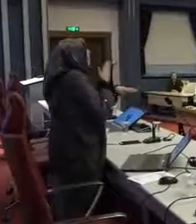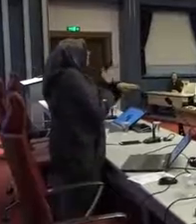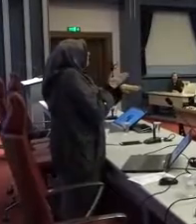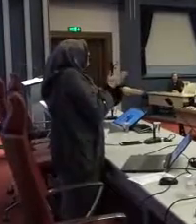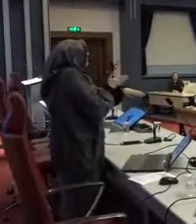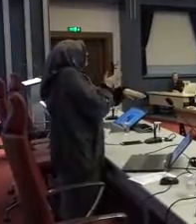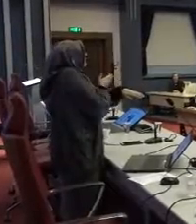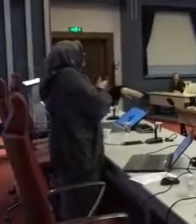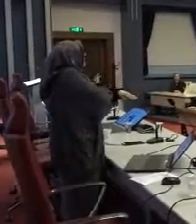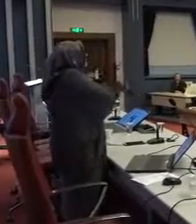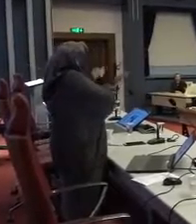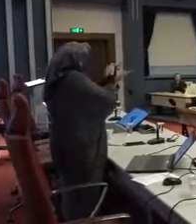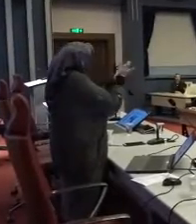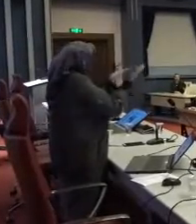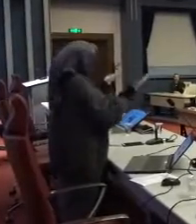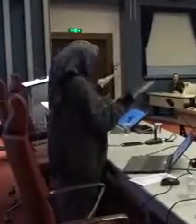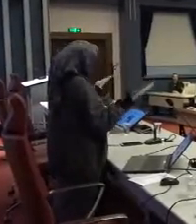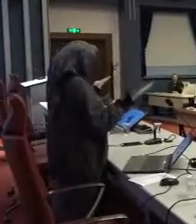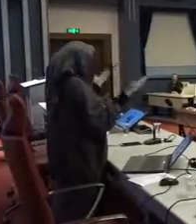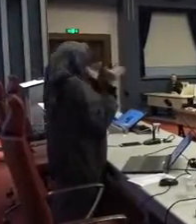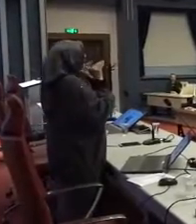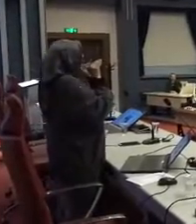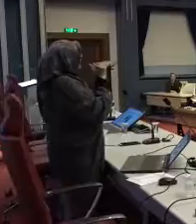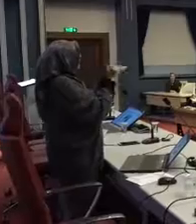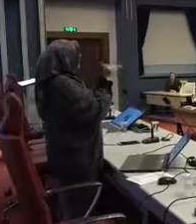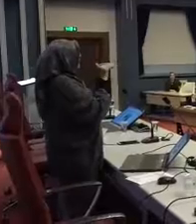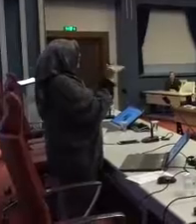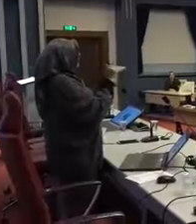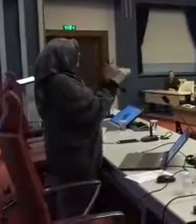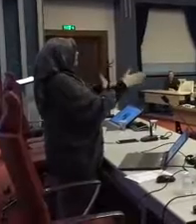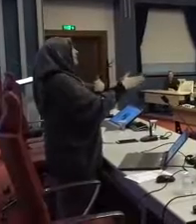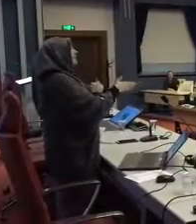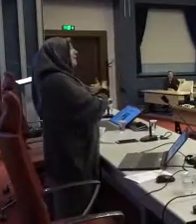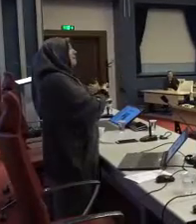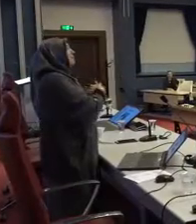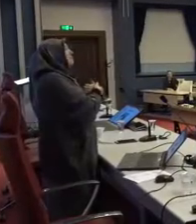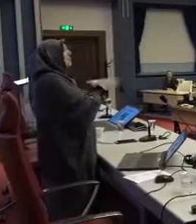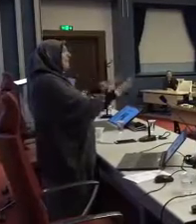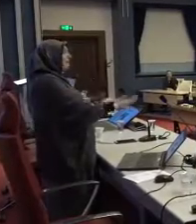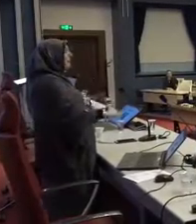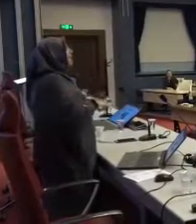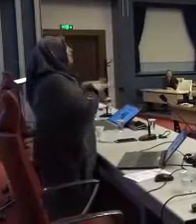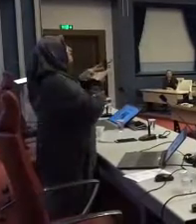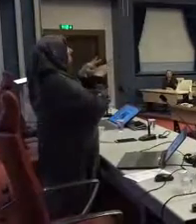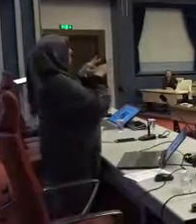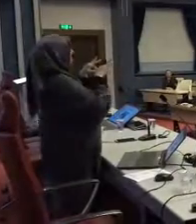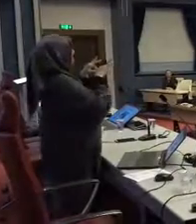vatandaşlarımıza destek, yardıma hazırız.